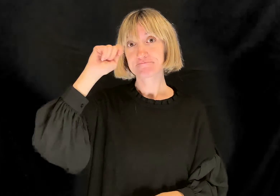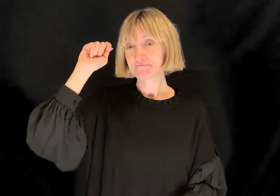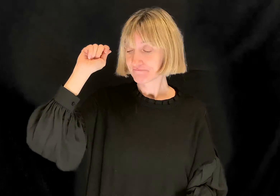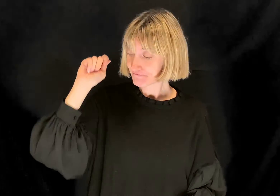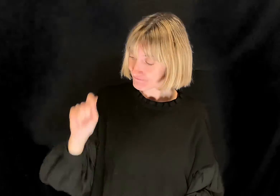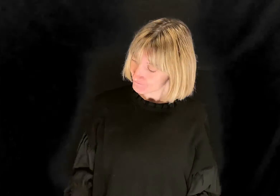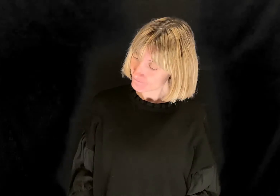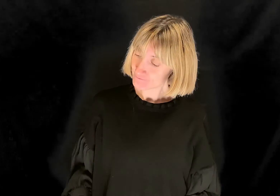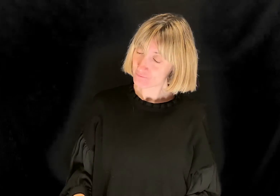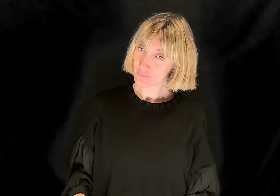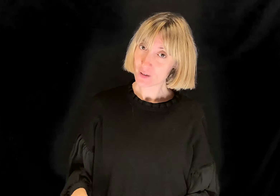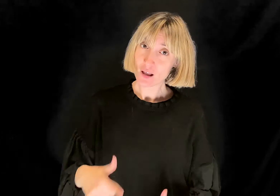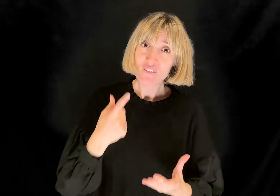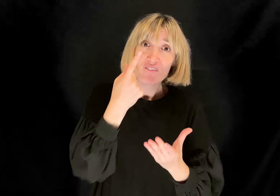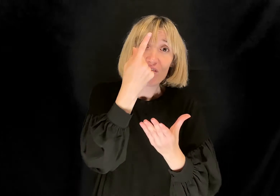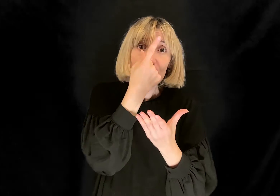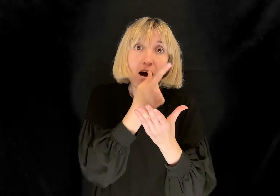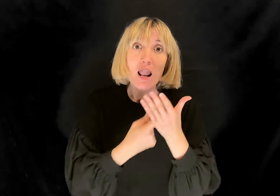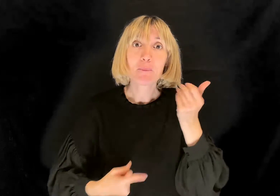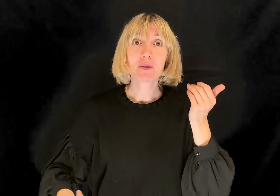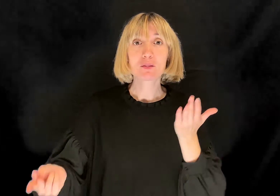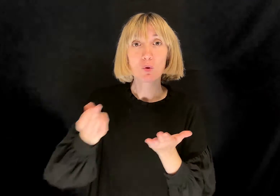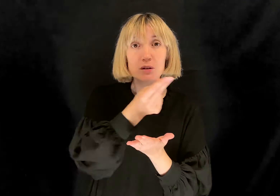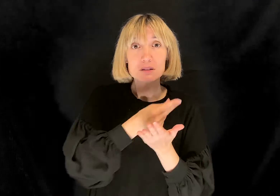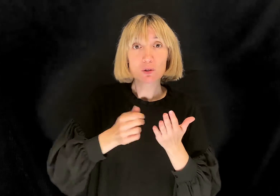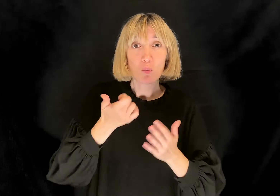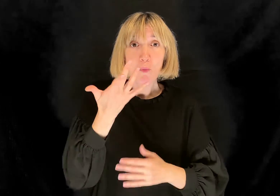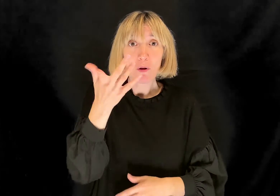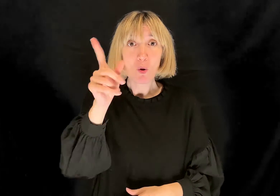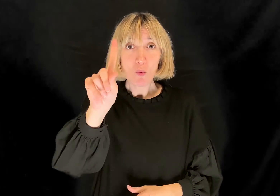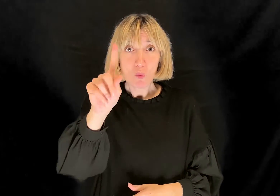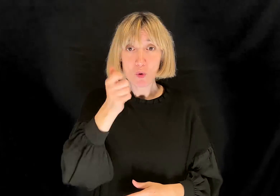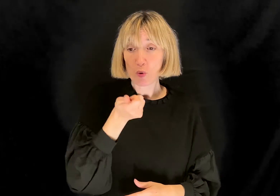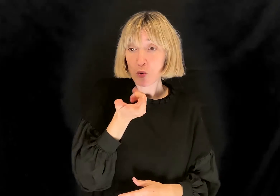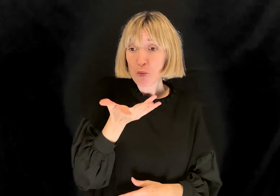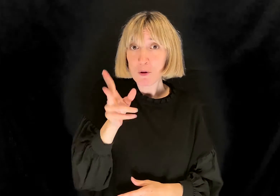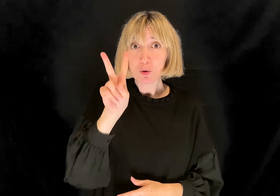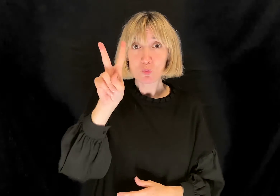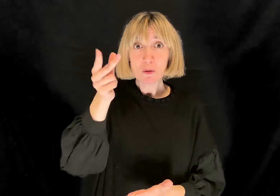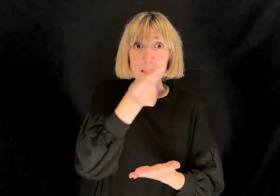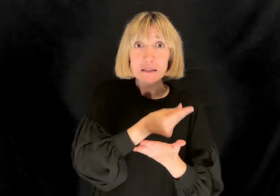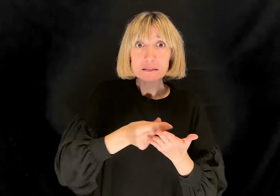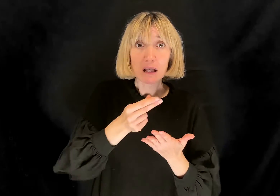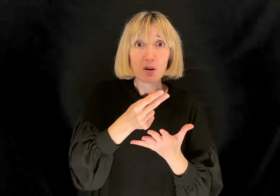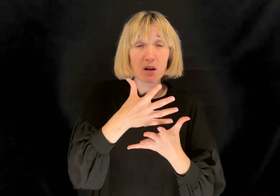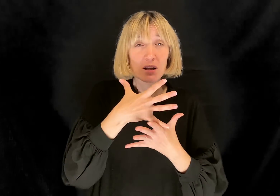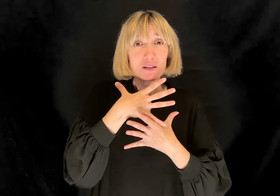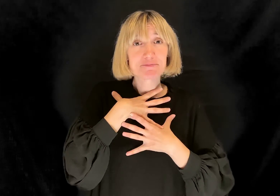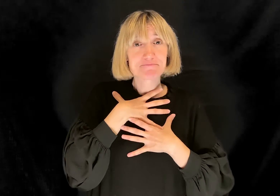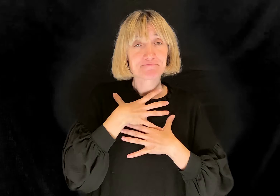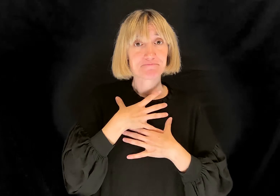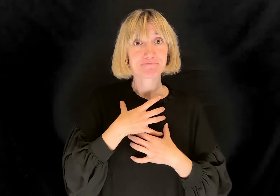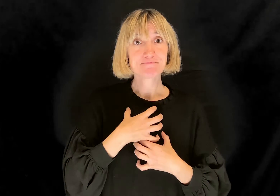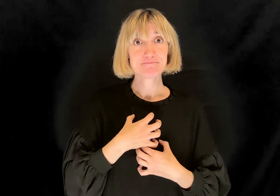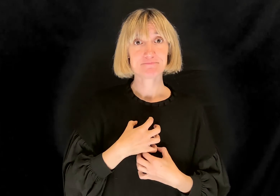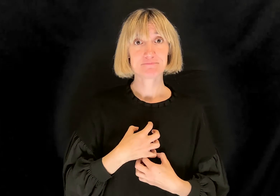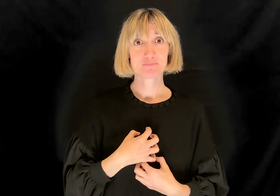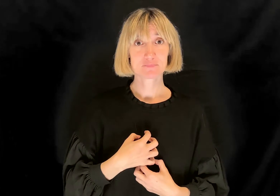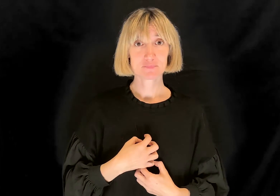Il fallimento del mio disegno numero uno e del mio disegno numero due mi aveva disanimato. I